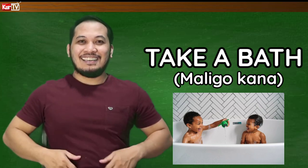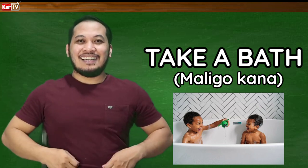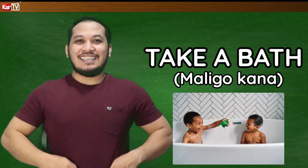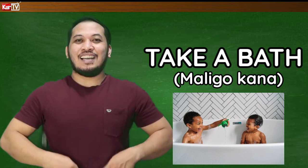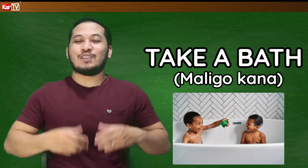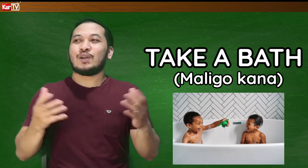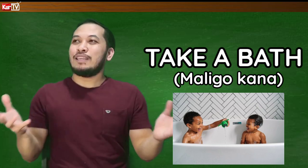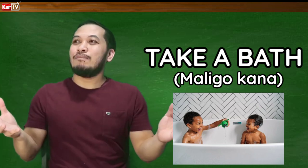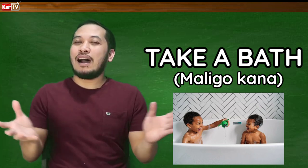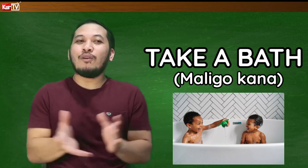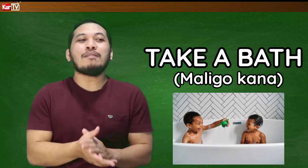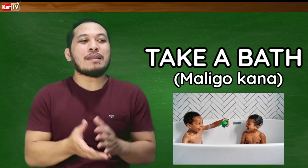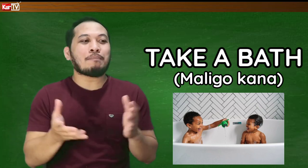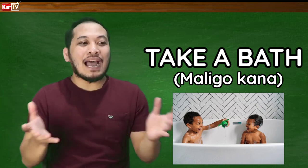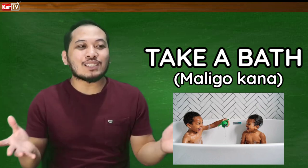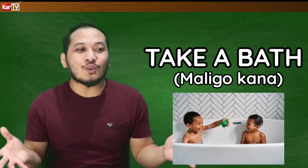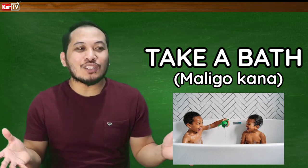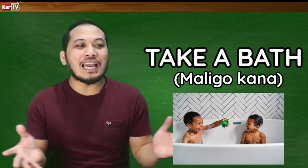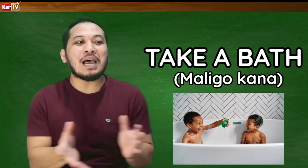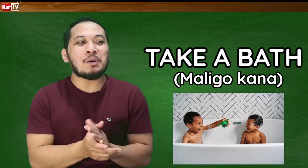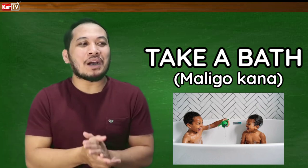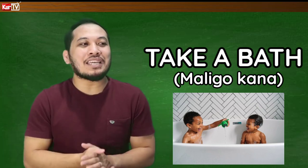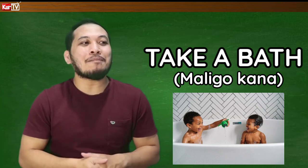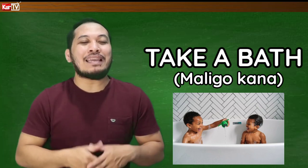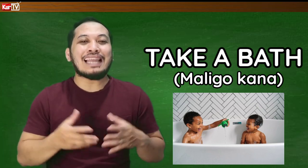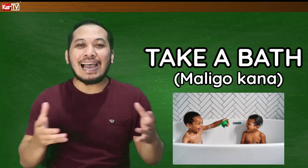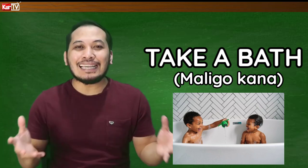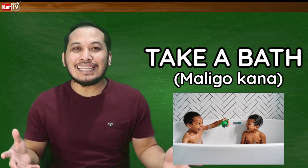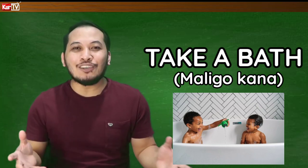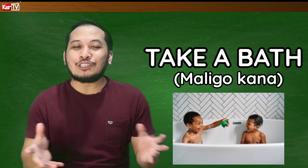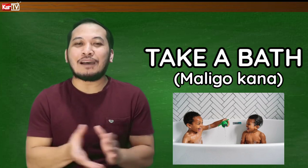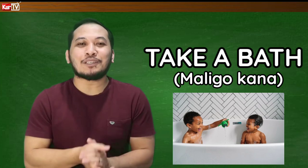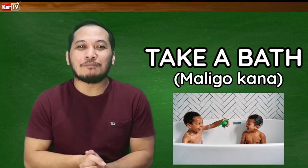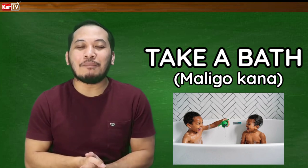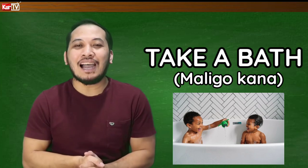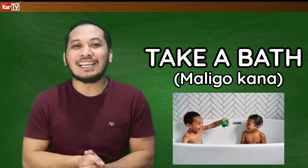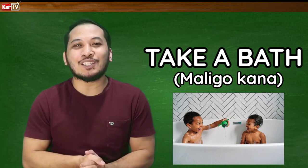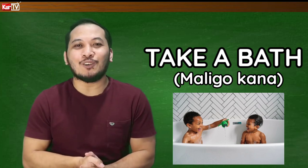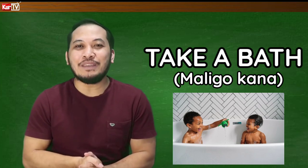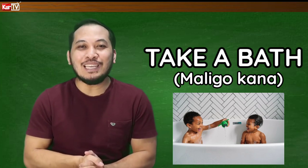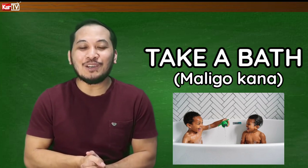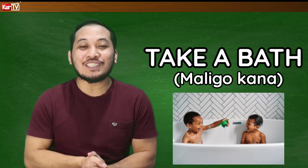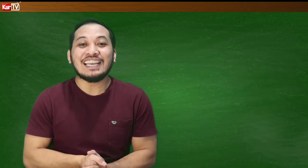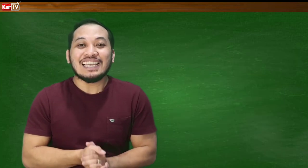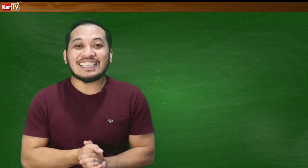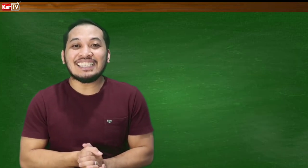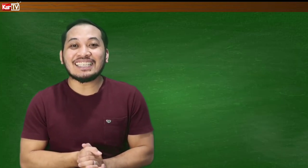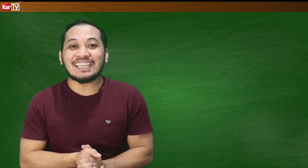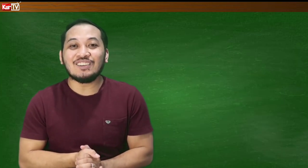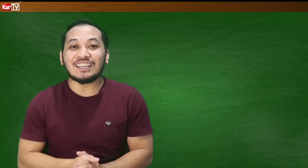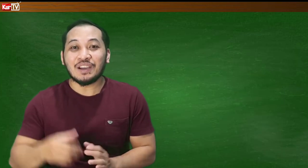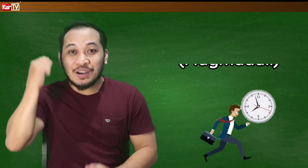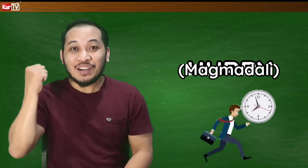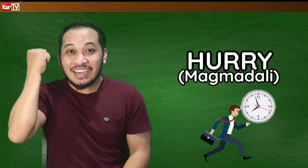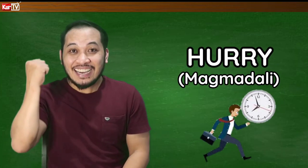Ayan. So, alimbawa, may pasok na o kaya may lakad kayo tapos mabagal siya kumilos. send nyo sa inyo lang ng hurry.